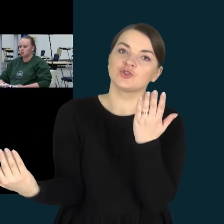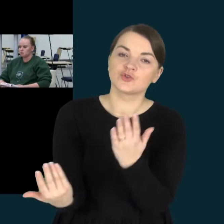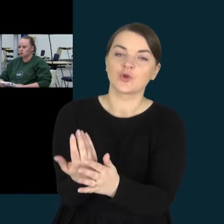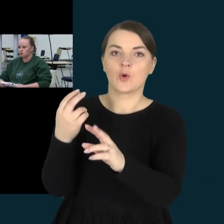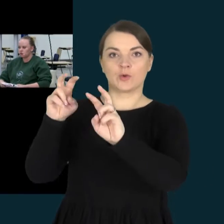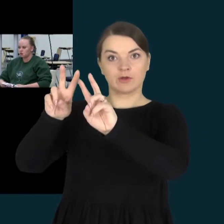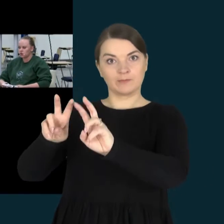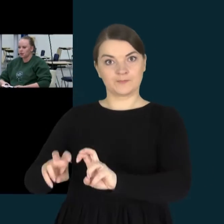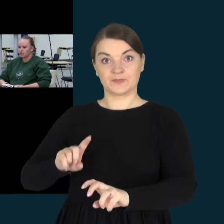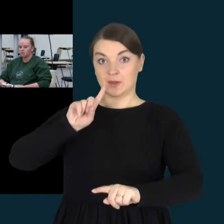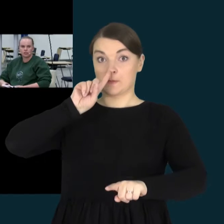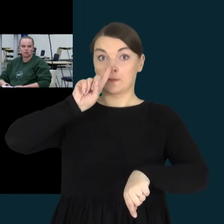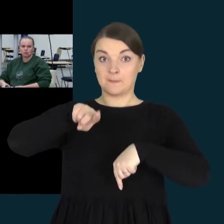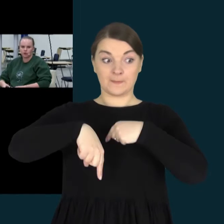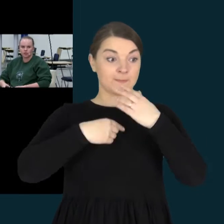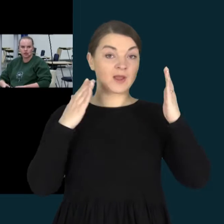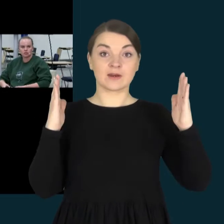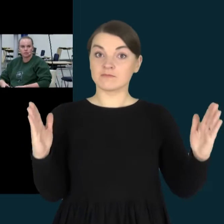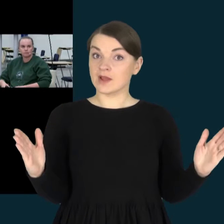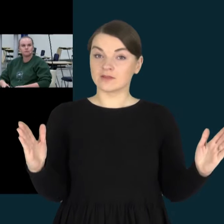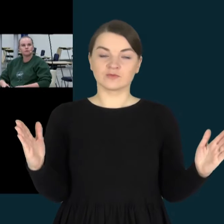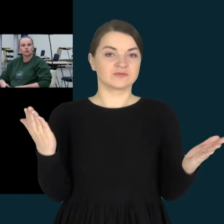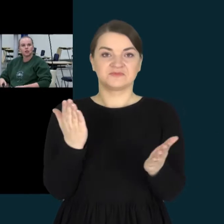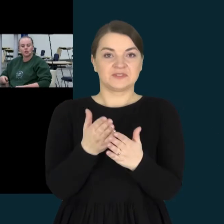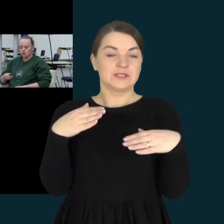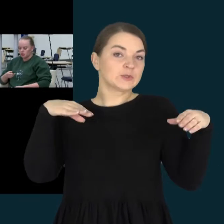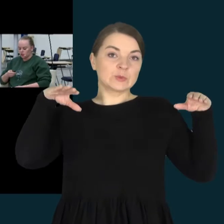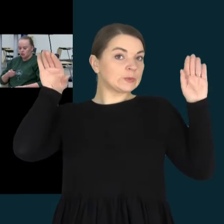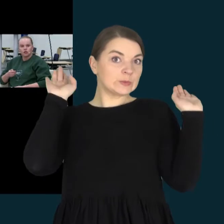Per tuos metus negalime nieko pakeisti.